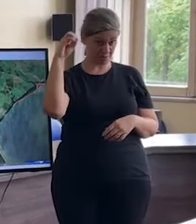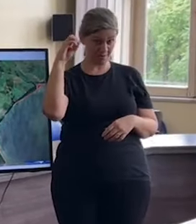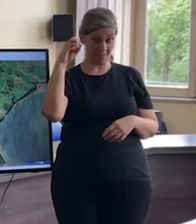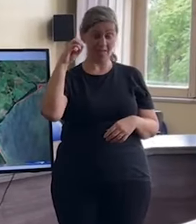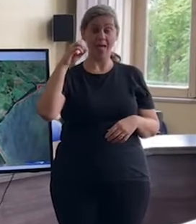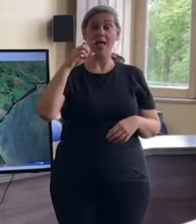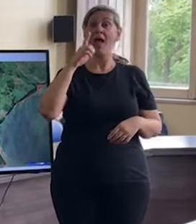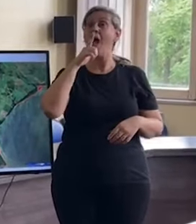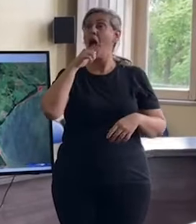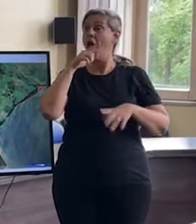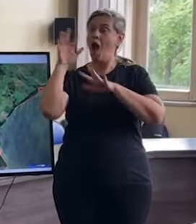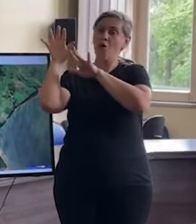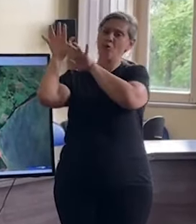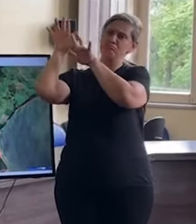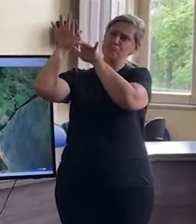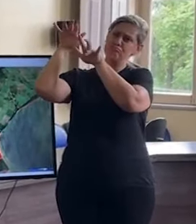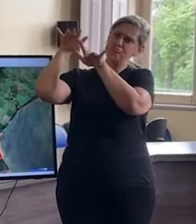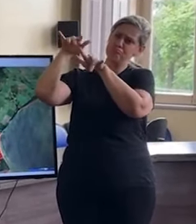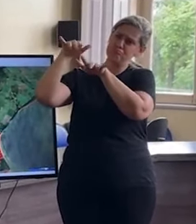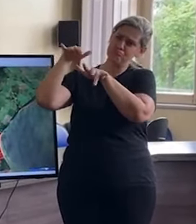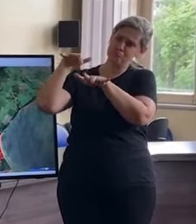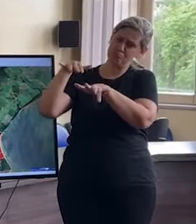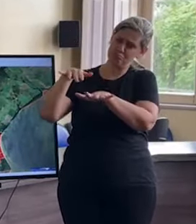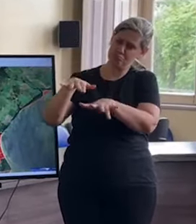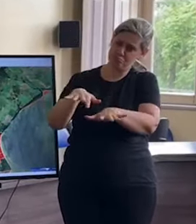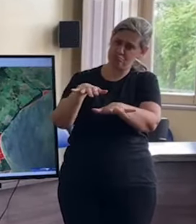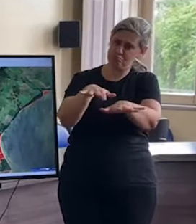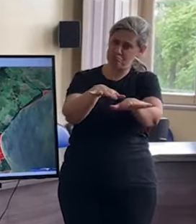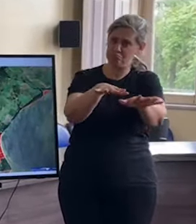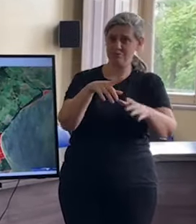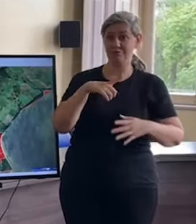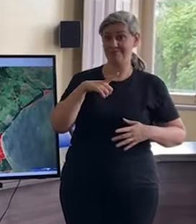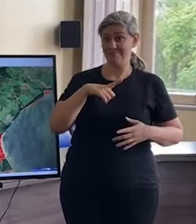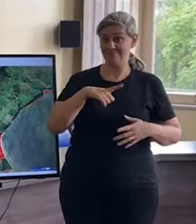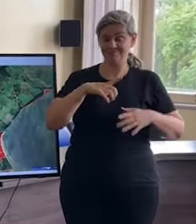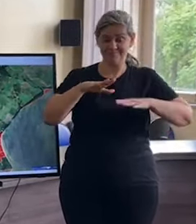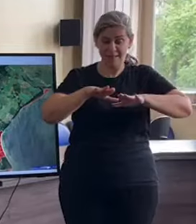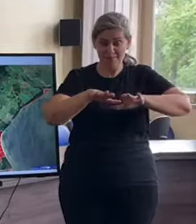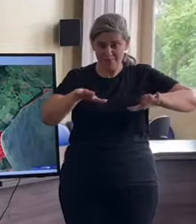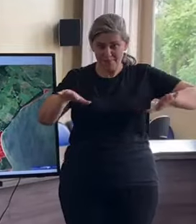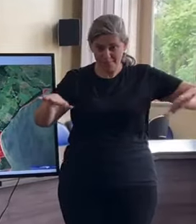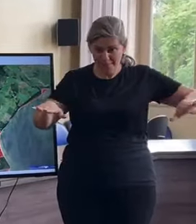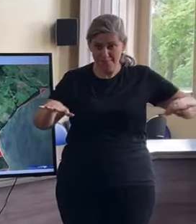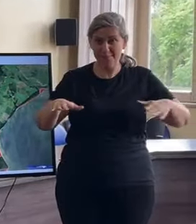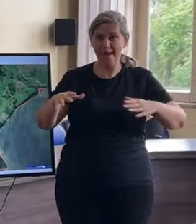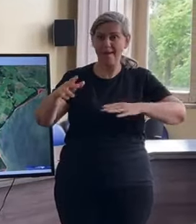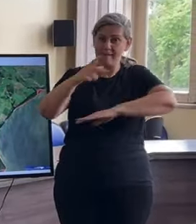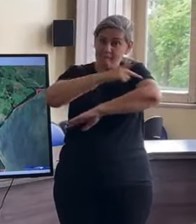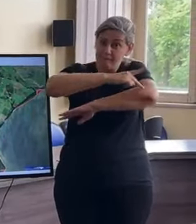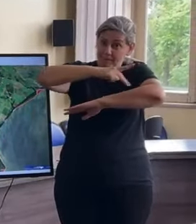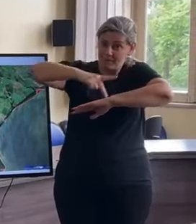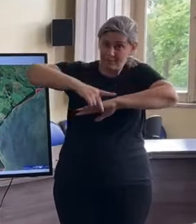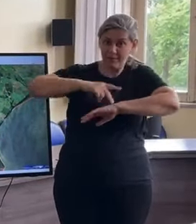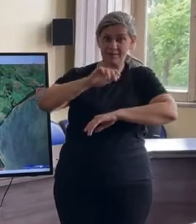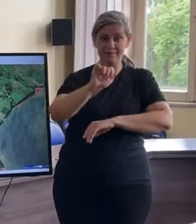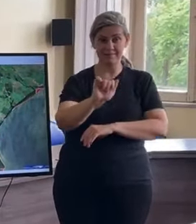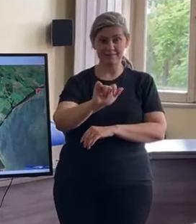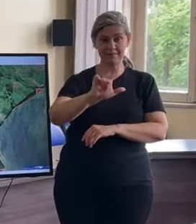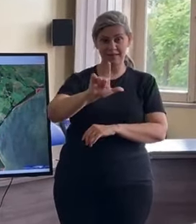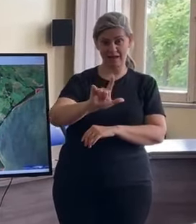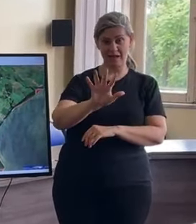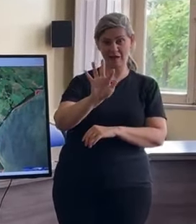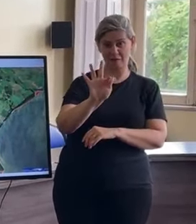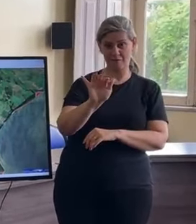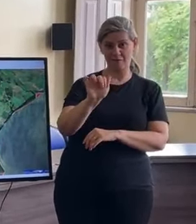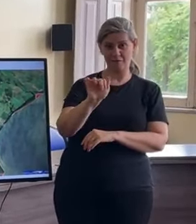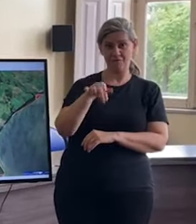a calçada da alfândega. A gente tem fotografias que comprovam isso, a água subiu até a calçada